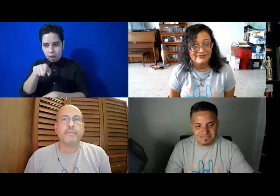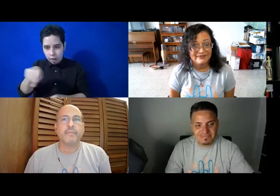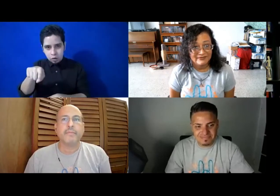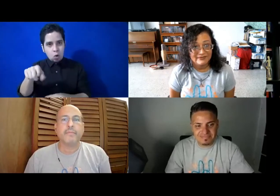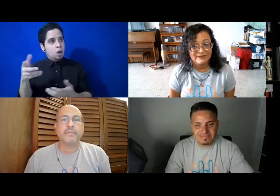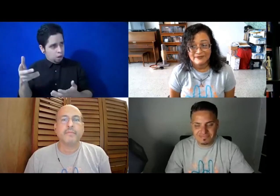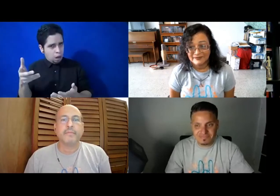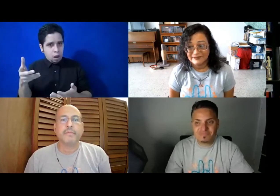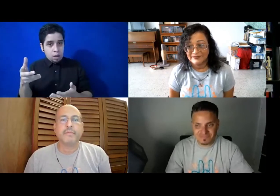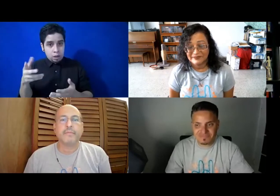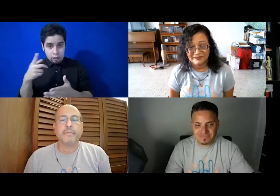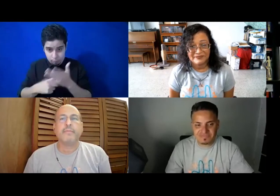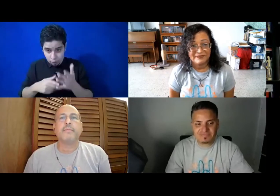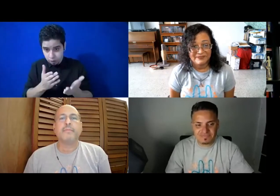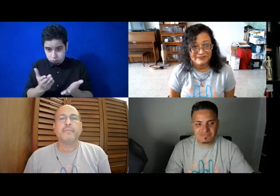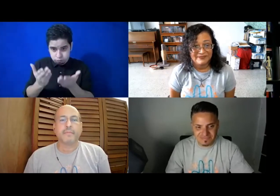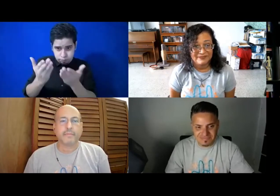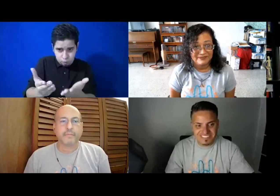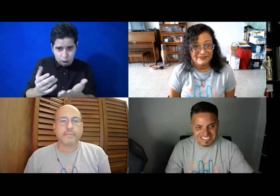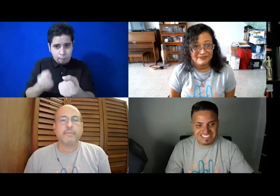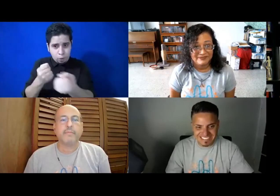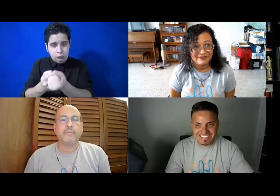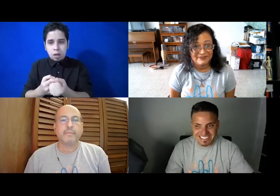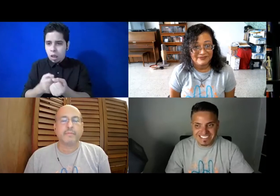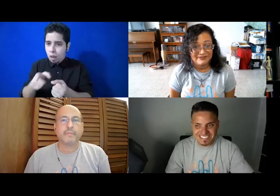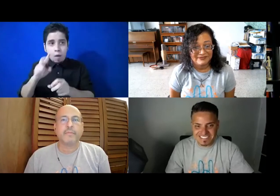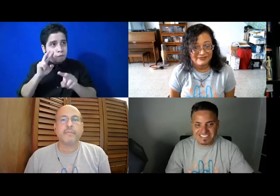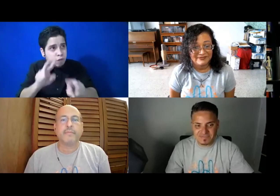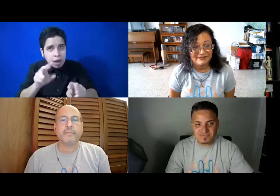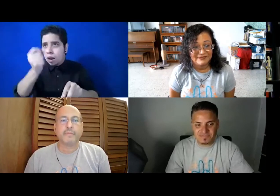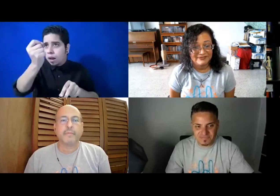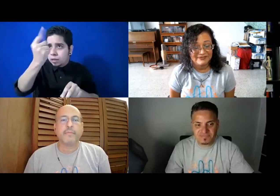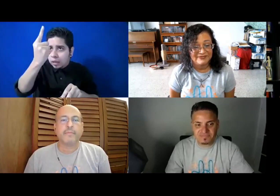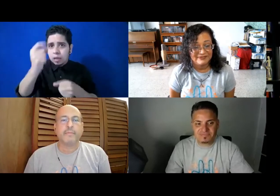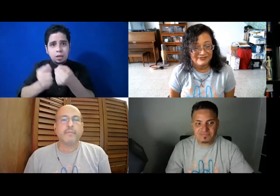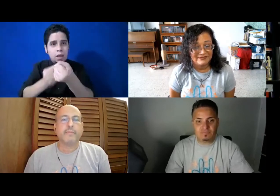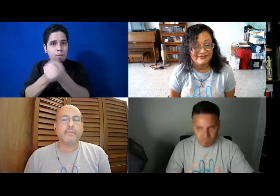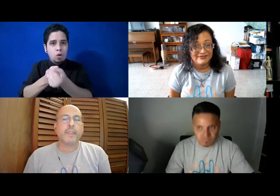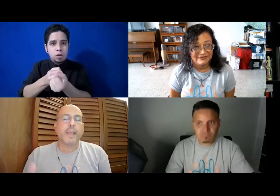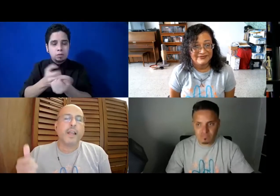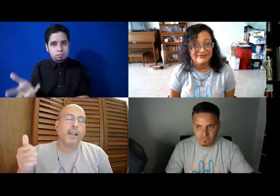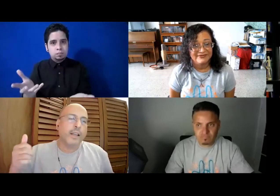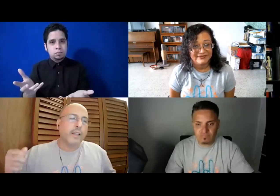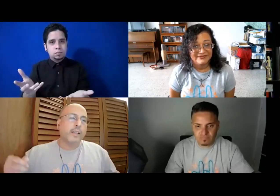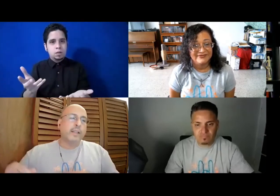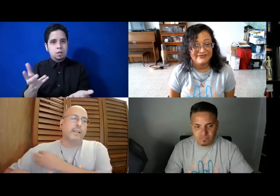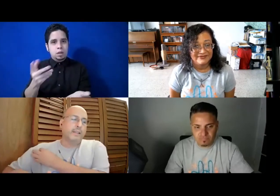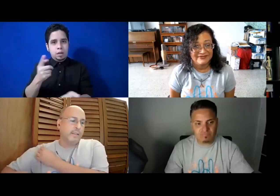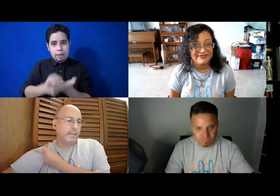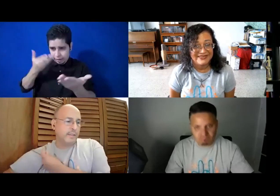poco más en la diferencia, se expongan, entiendan y apoyen, ¿verdad? Que llegue el alcalde, que llegue